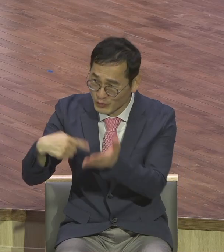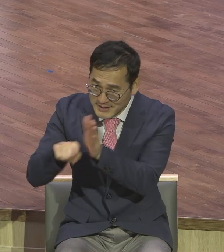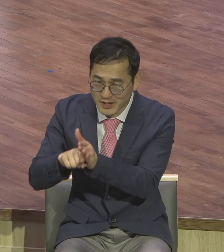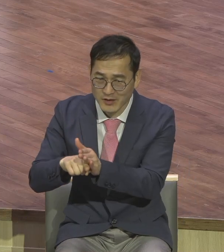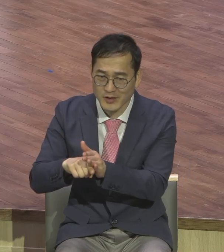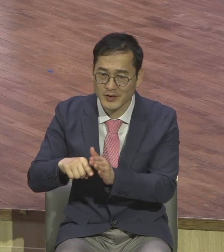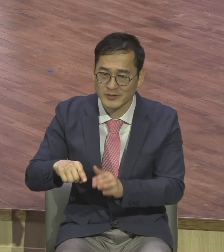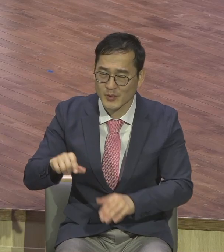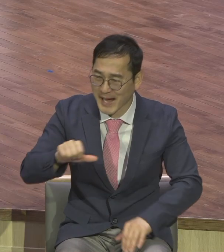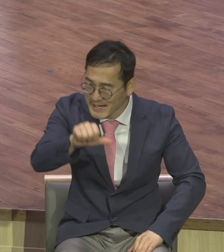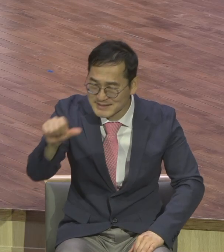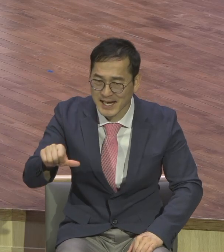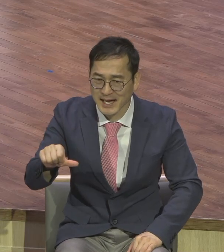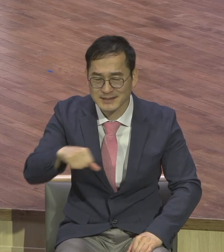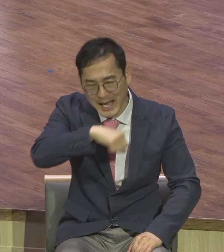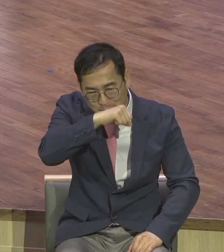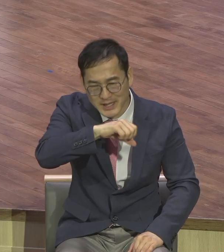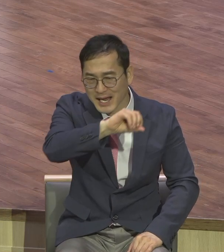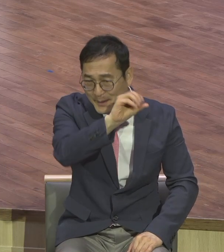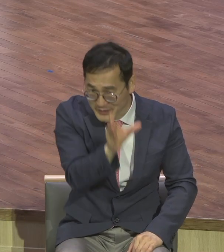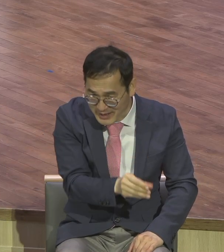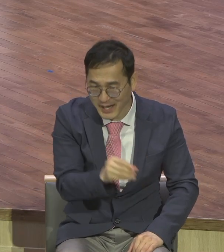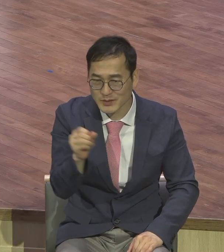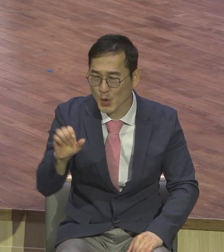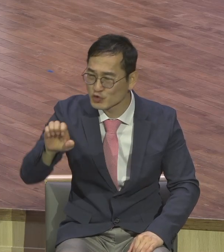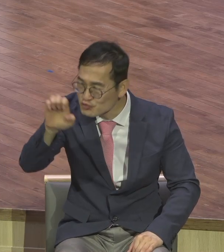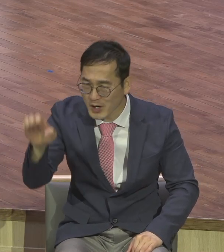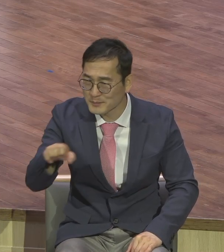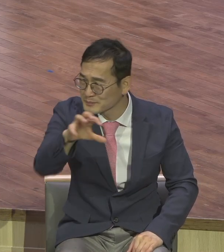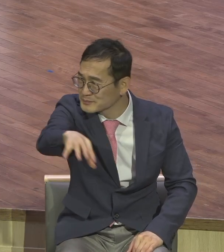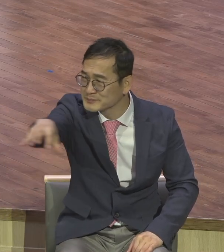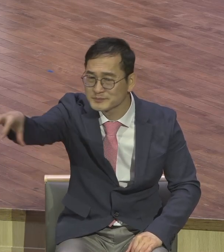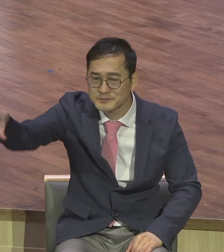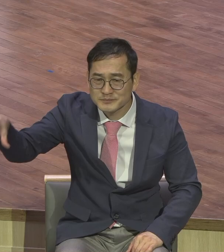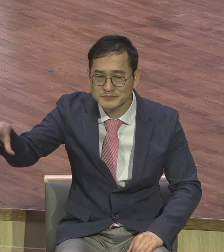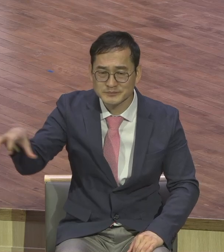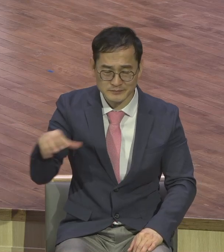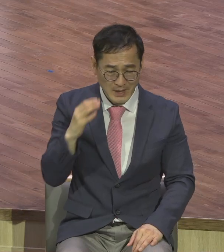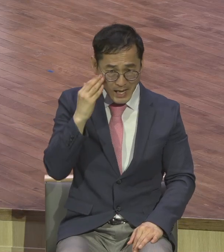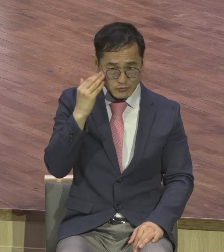아프리카를 위해서 남미를 위해서 유럽을 위해서 우리가 우리같은 주제에 그걸 한단 말이냐